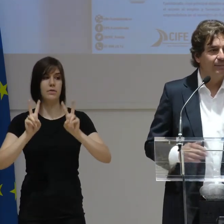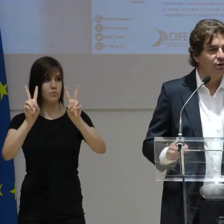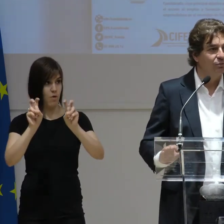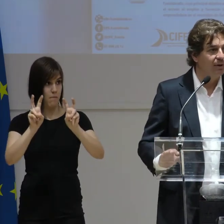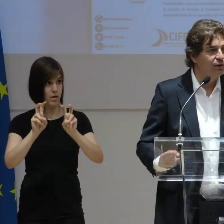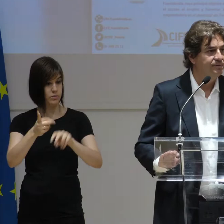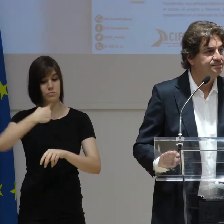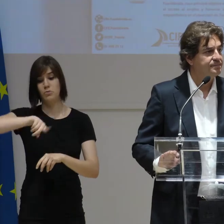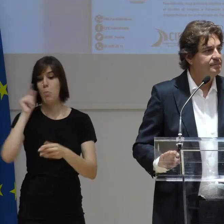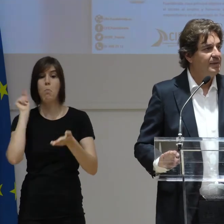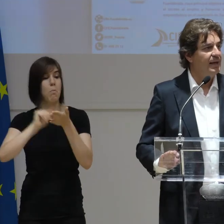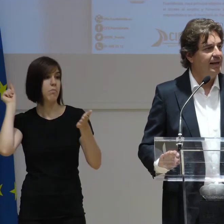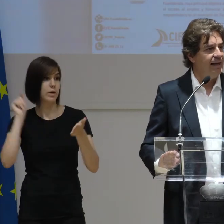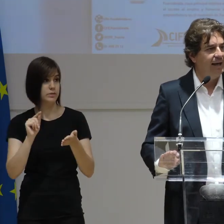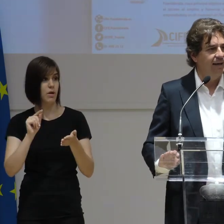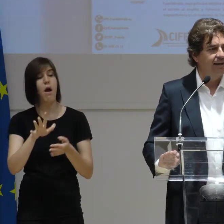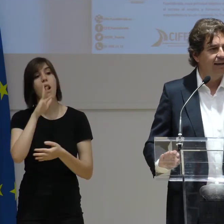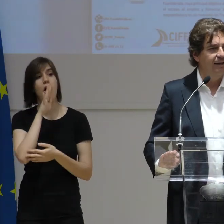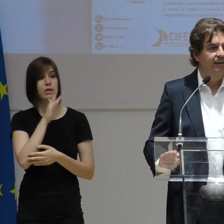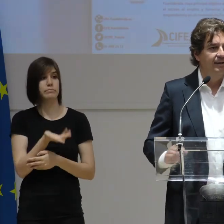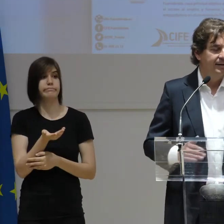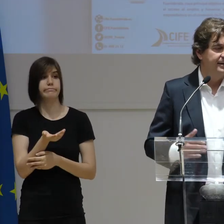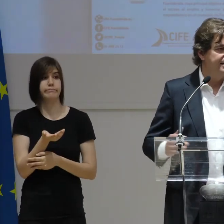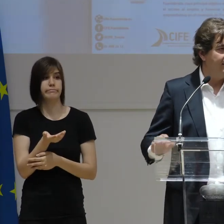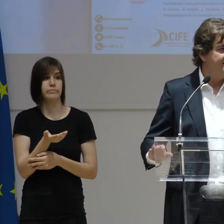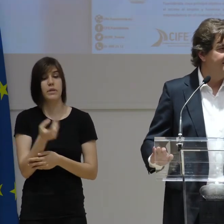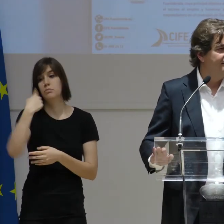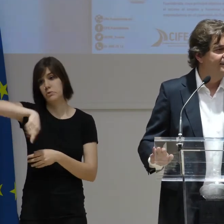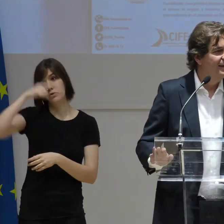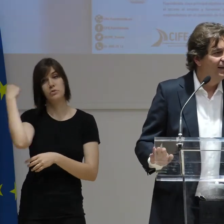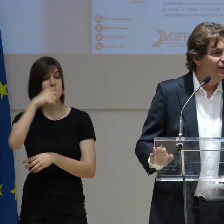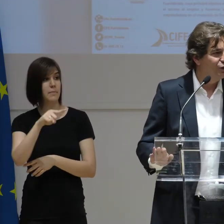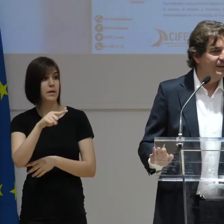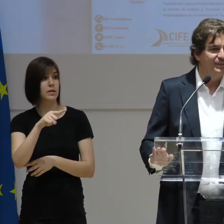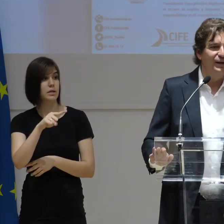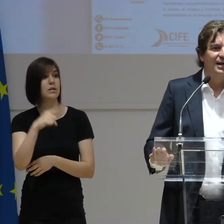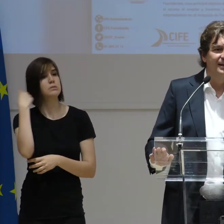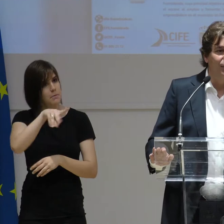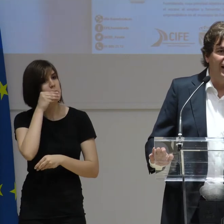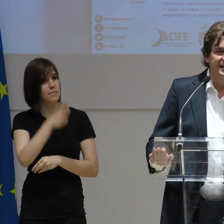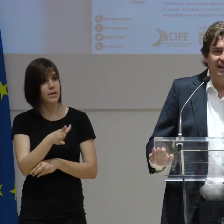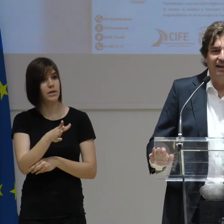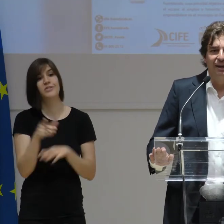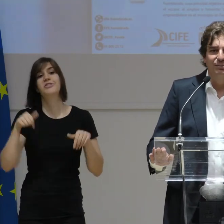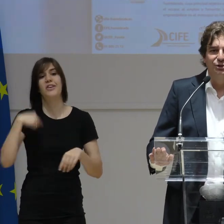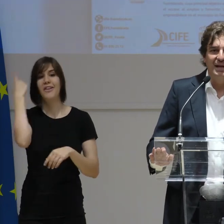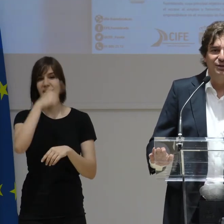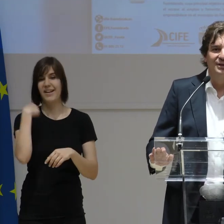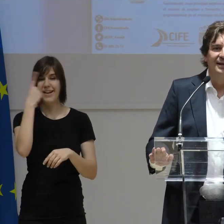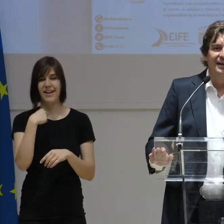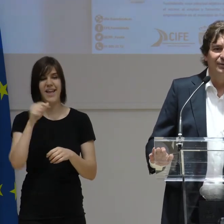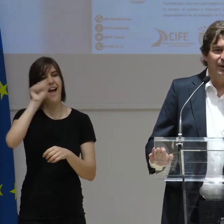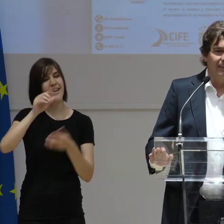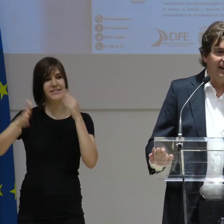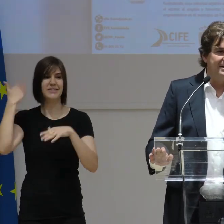Estamos en un momento en el que, sabéis, lo sabéis bien los que veo caras de aquí de hace muchos años